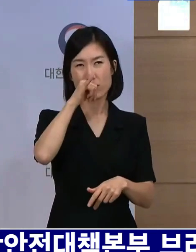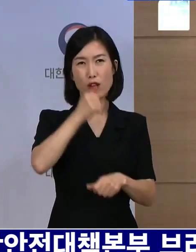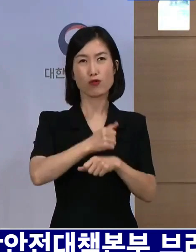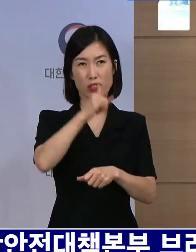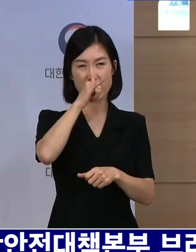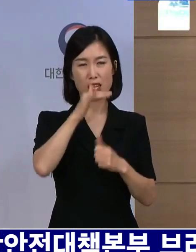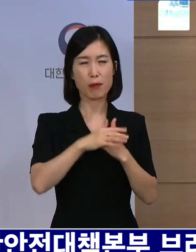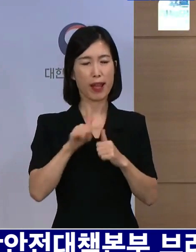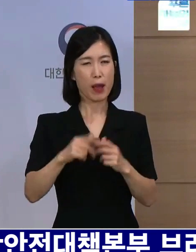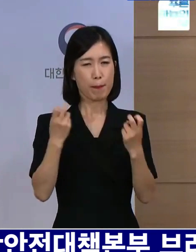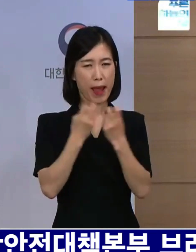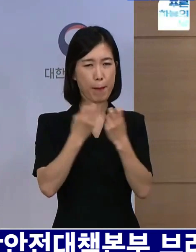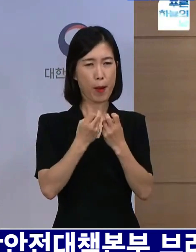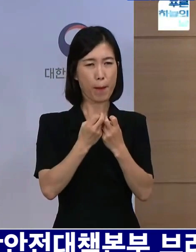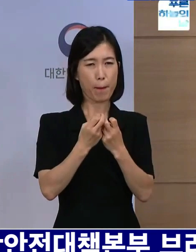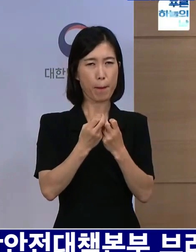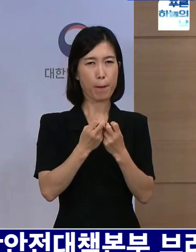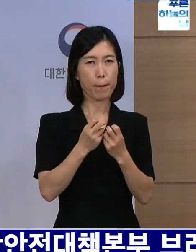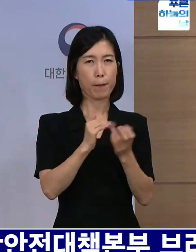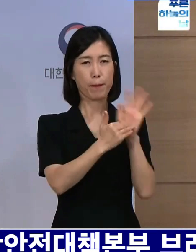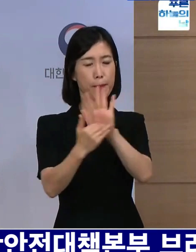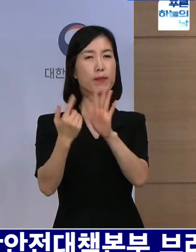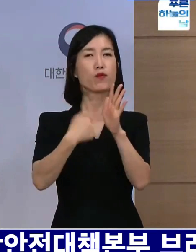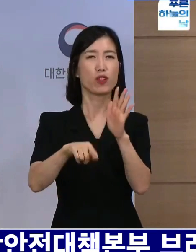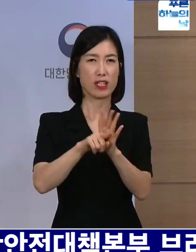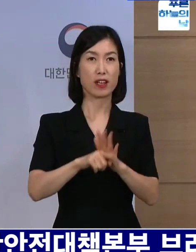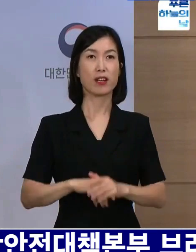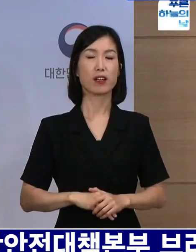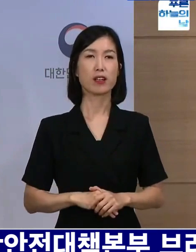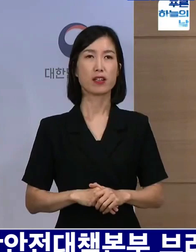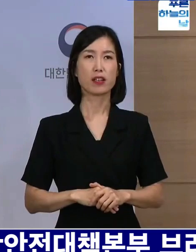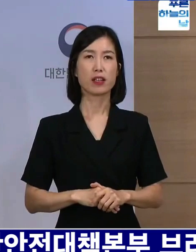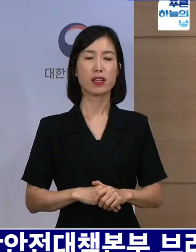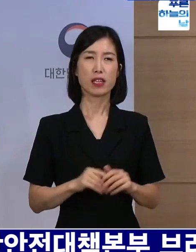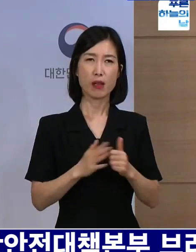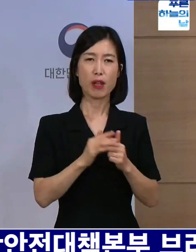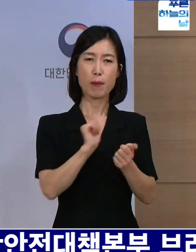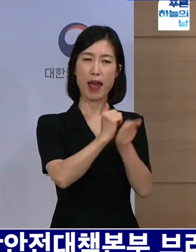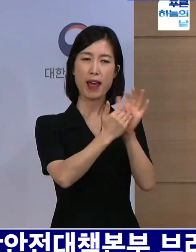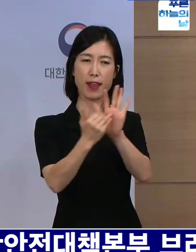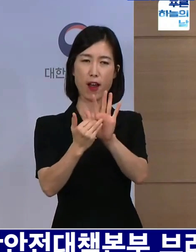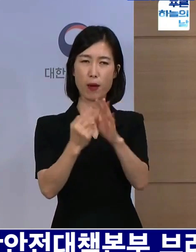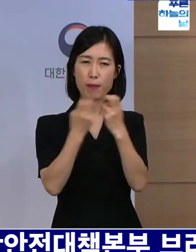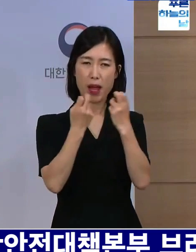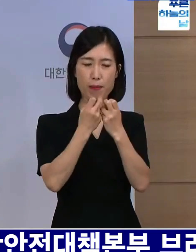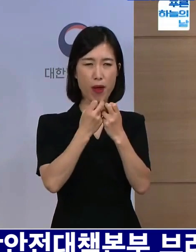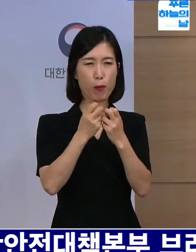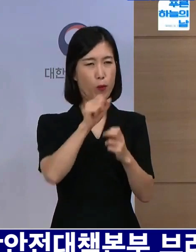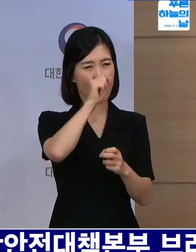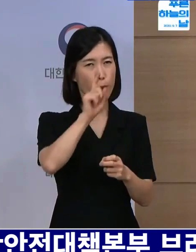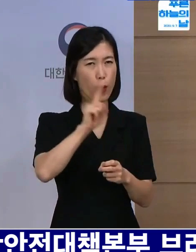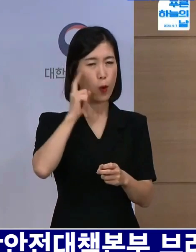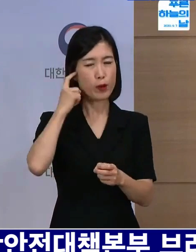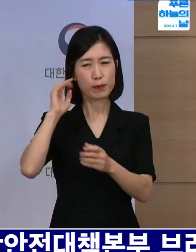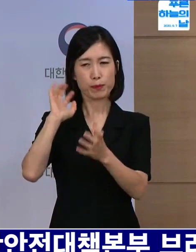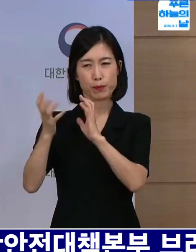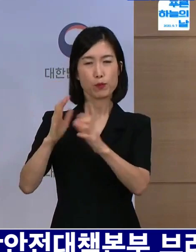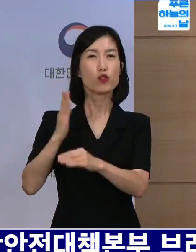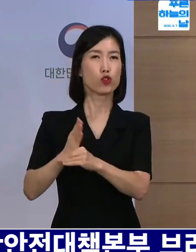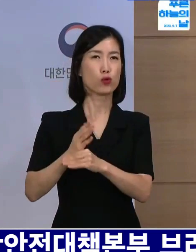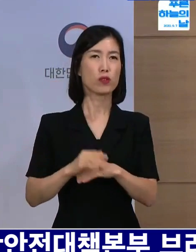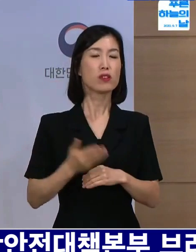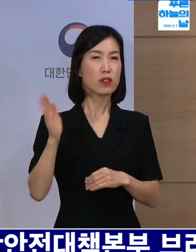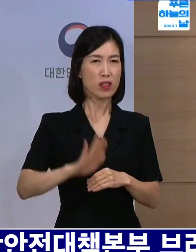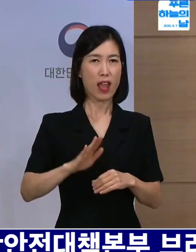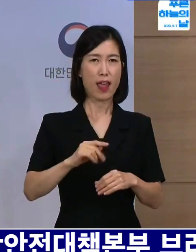좀 완화시킬 필요가 있다고 판단하고 있고 그런 부분들에 대해서 방역조치를 강화하는 방안을 검토 중에 있습니다. 다만